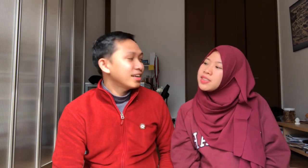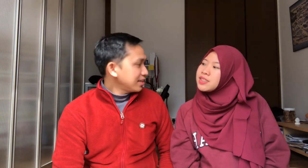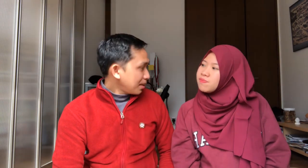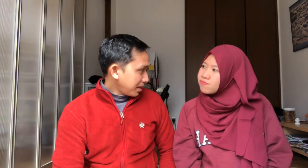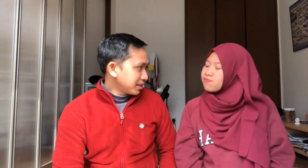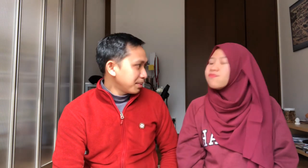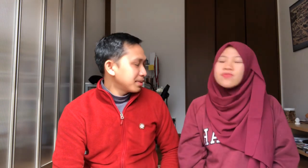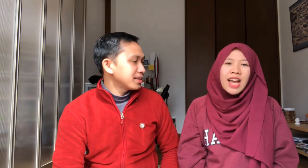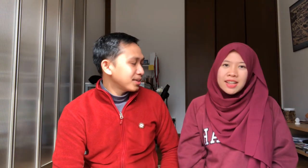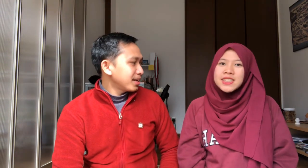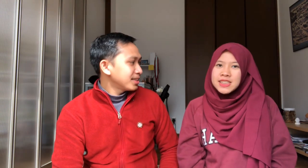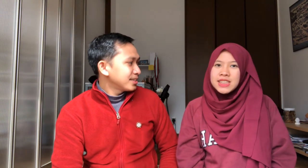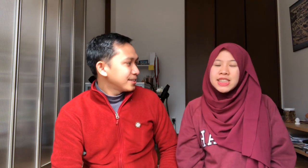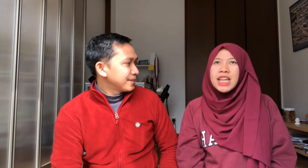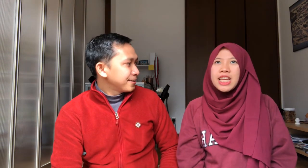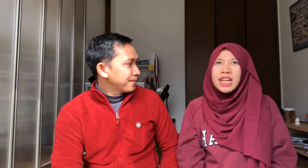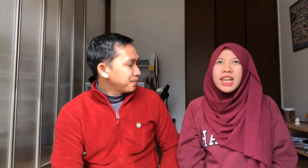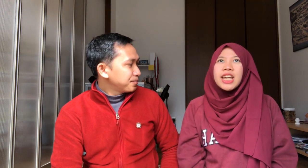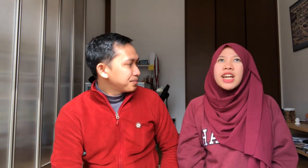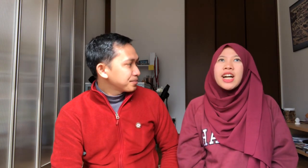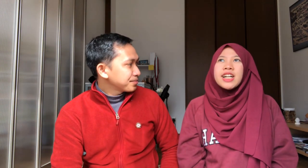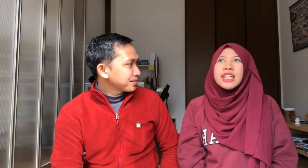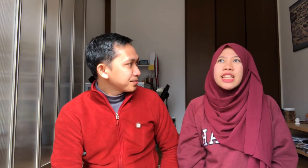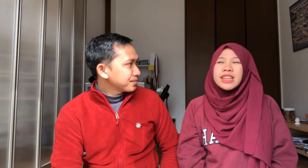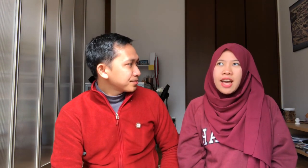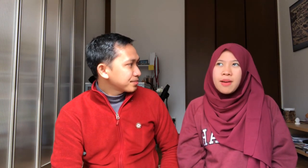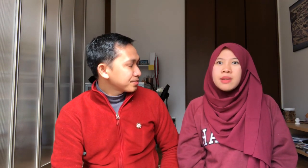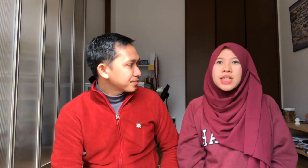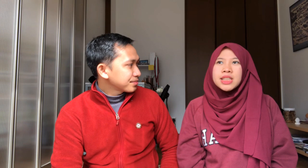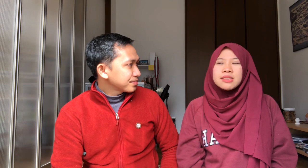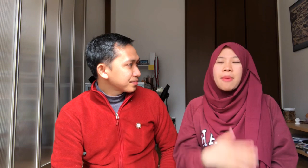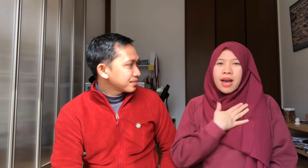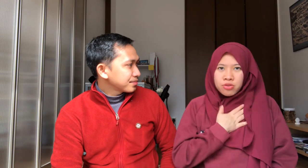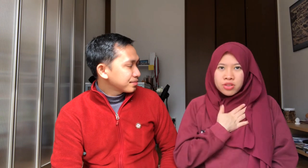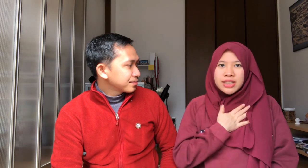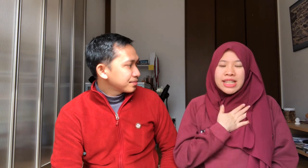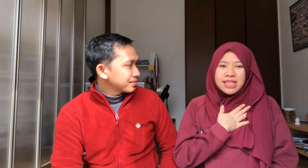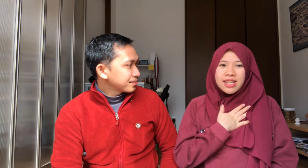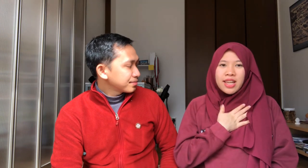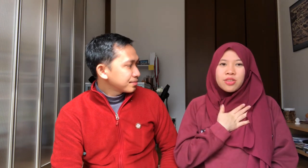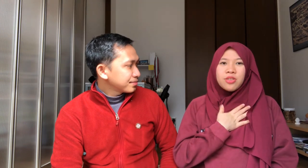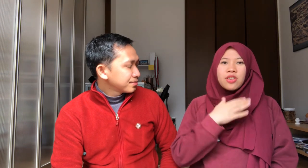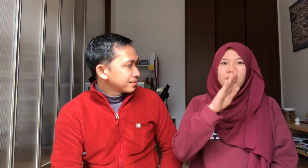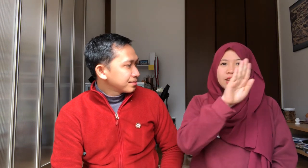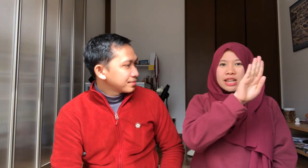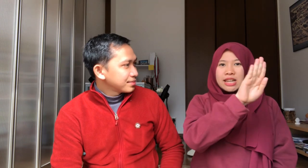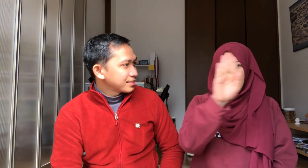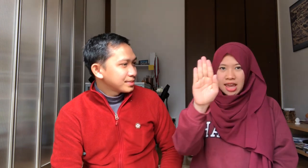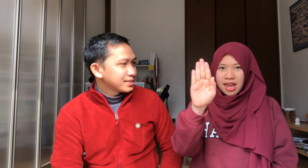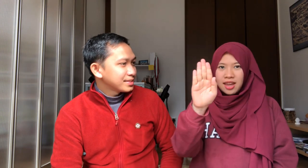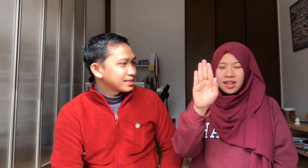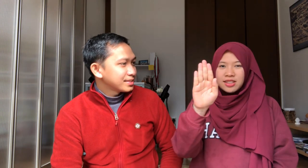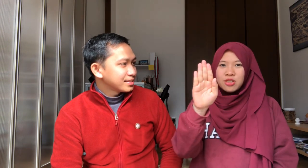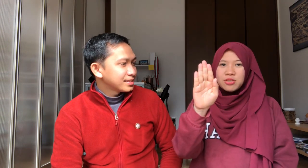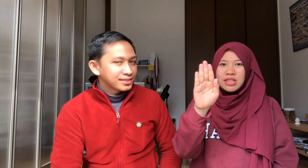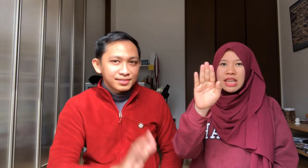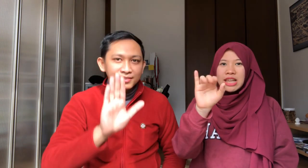hiragana, sama aja ya berarti, oke Jadi, kita Nama aku Disa itu D Terus, i